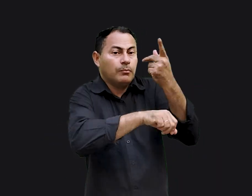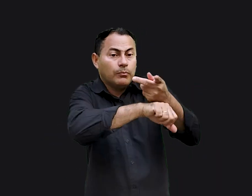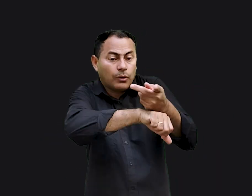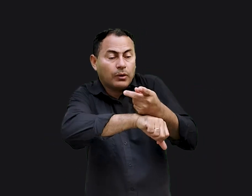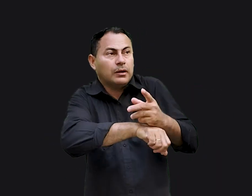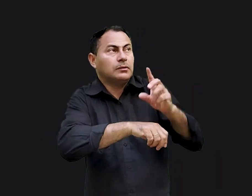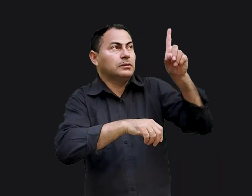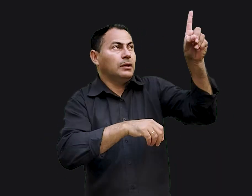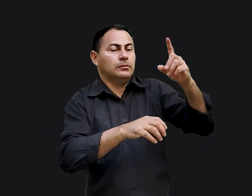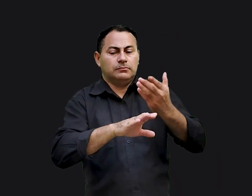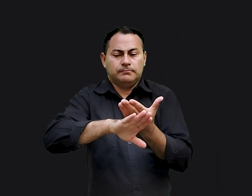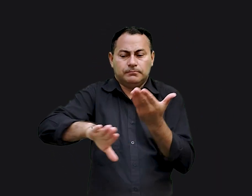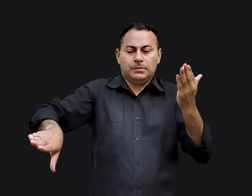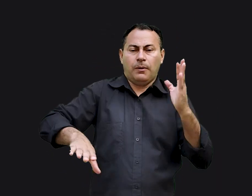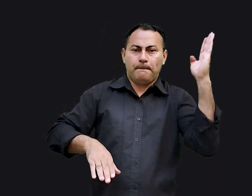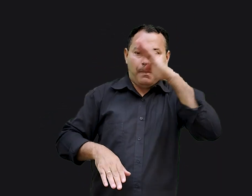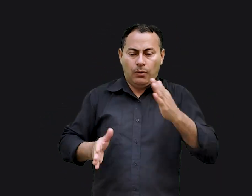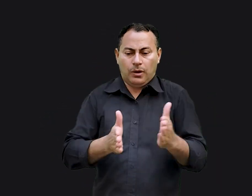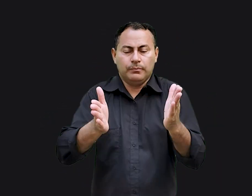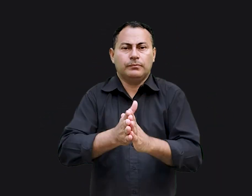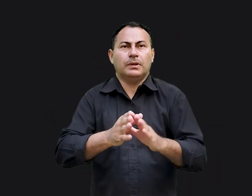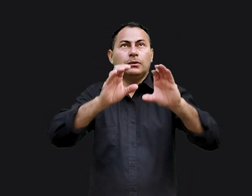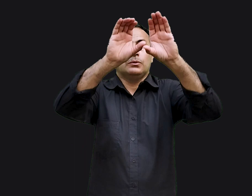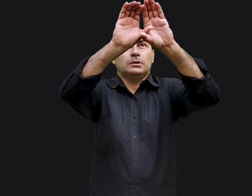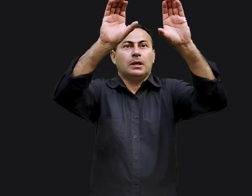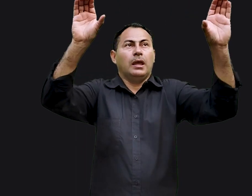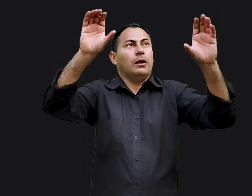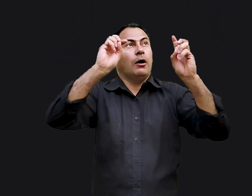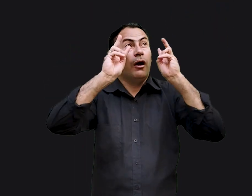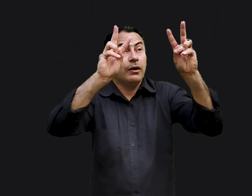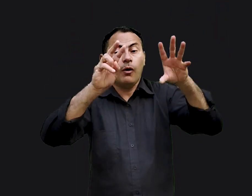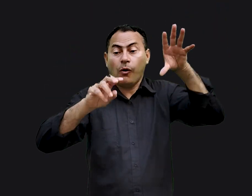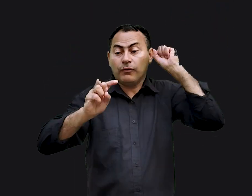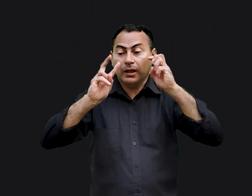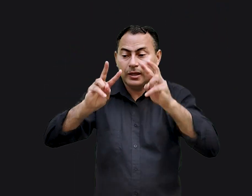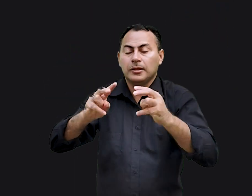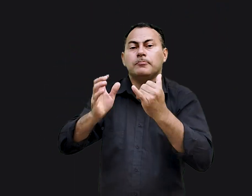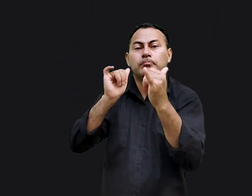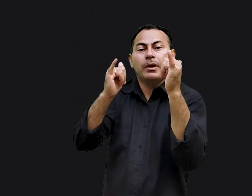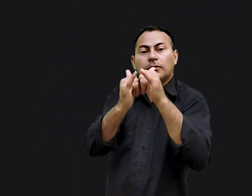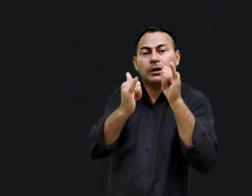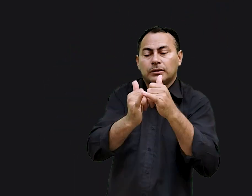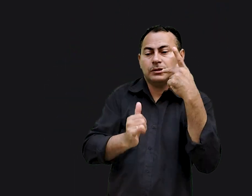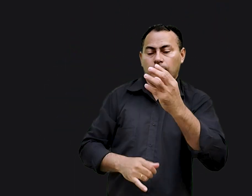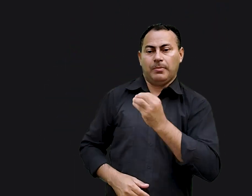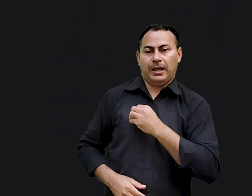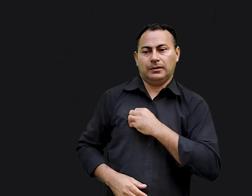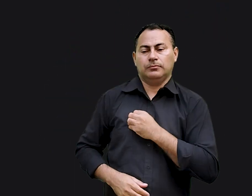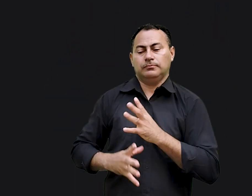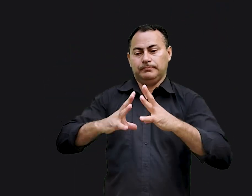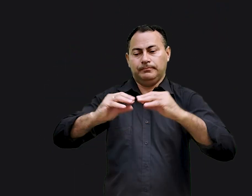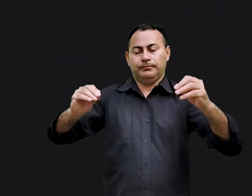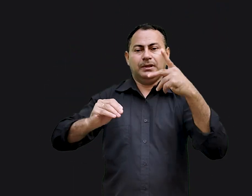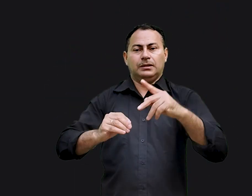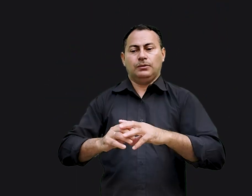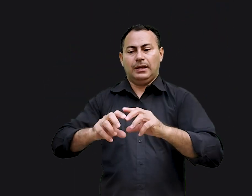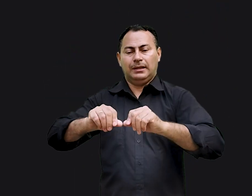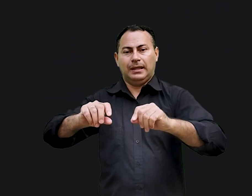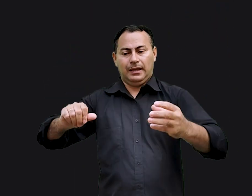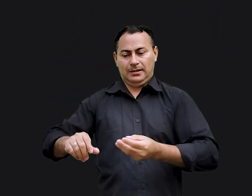minha face e se afastar dos seus maus caminhos dos céus o ouvirei perdoarei o seu pecado e curarei